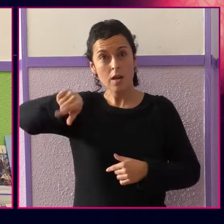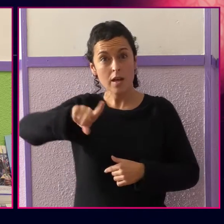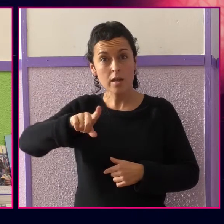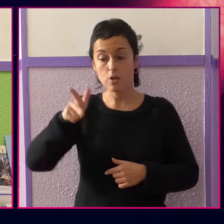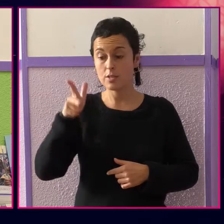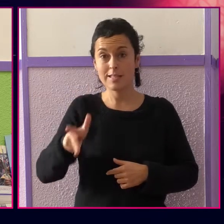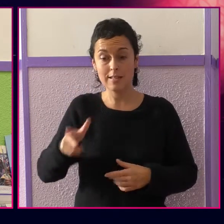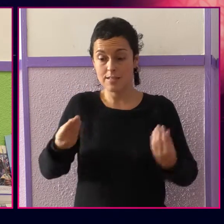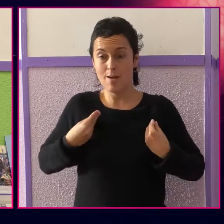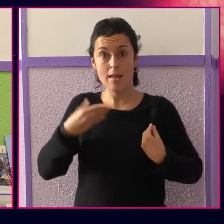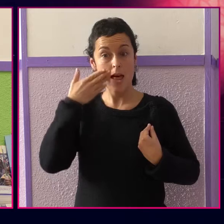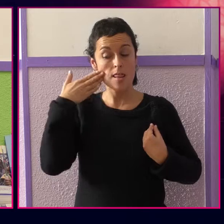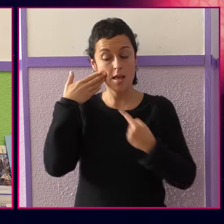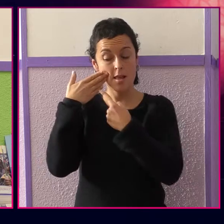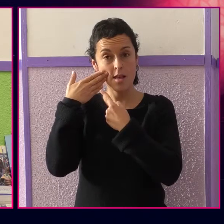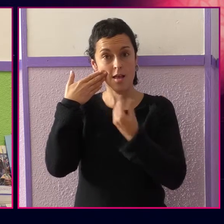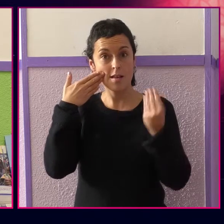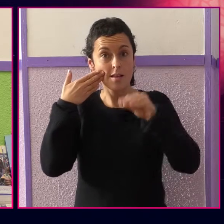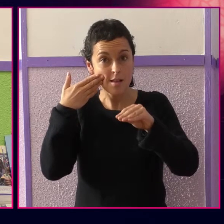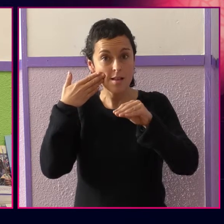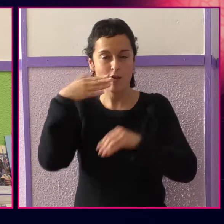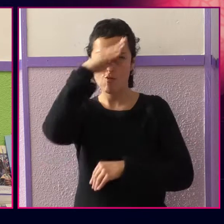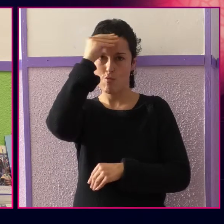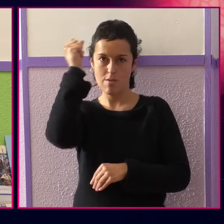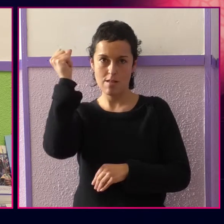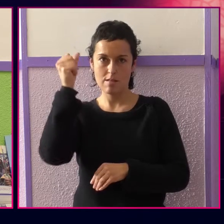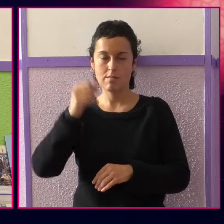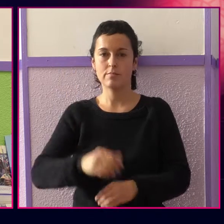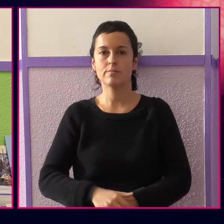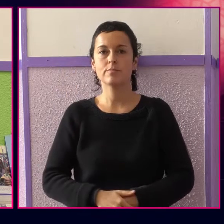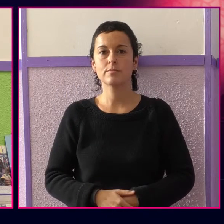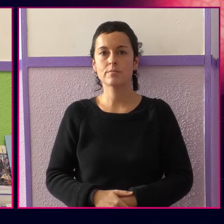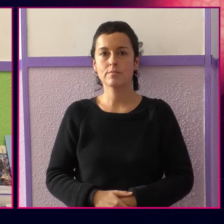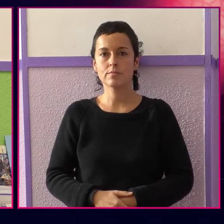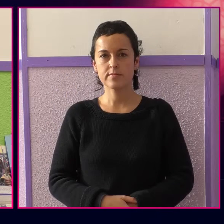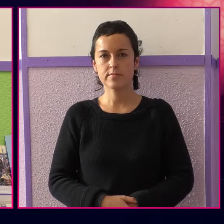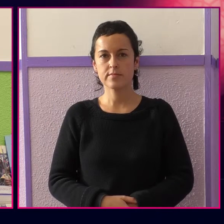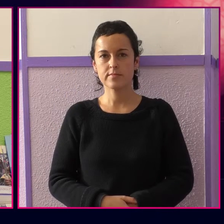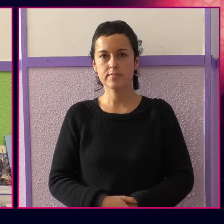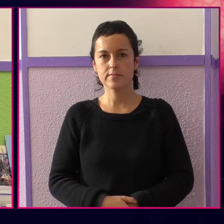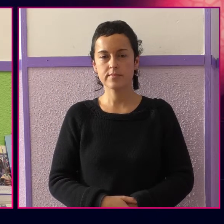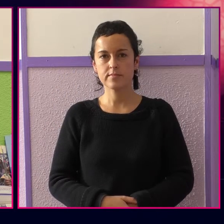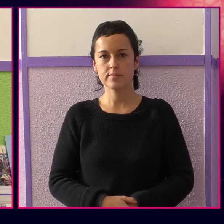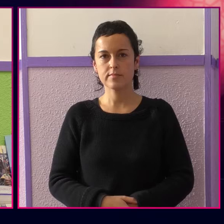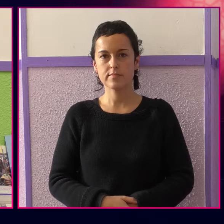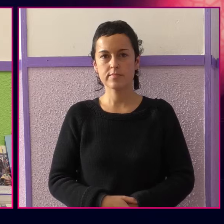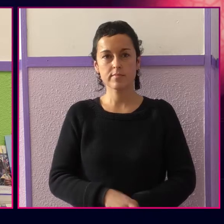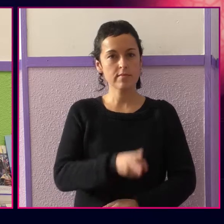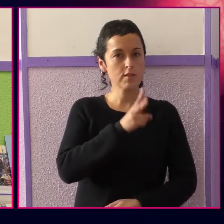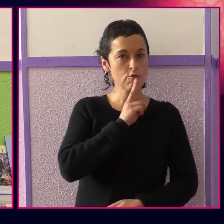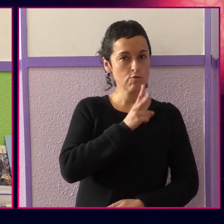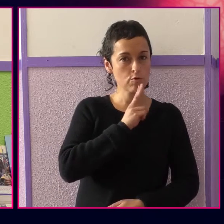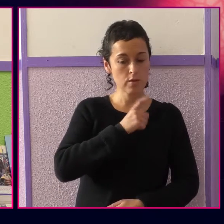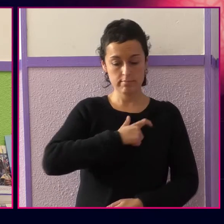una vida digna. Así, a millones de personas en Honduras, El Salvador y Guatemala se les ha